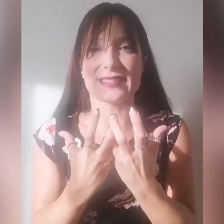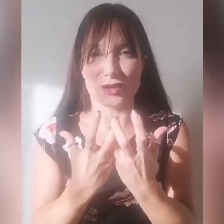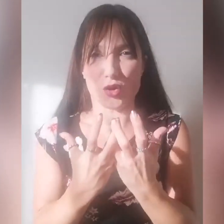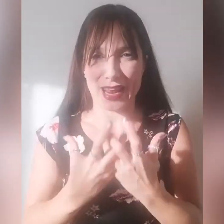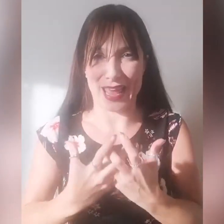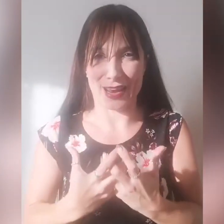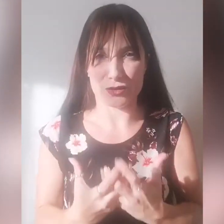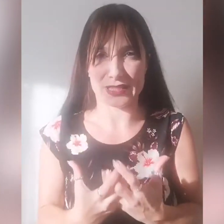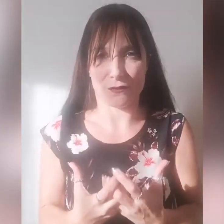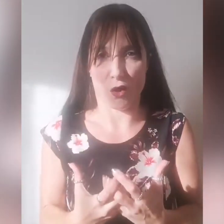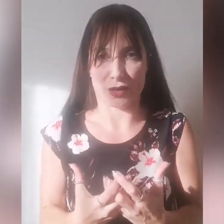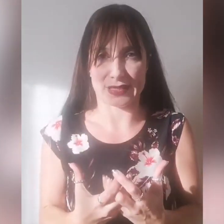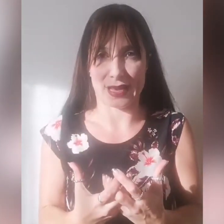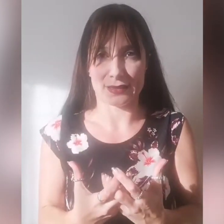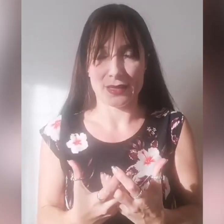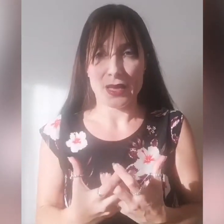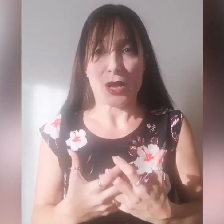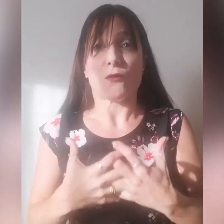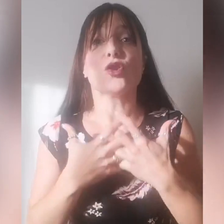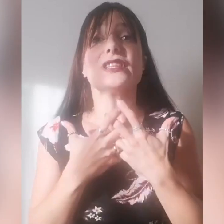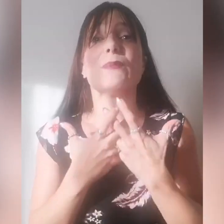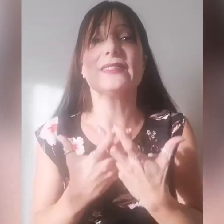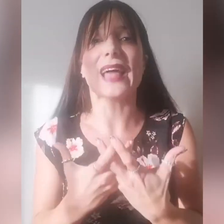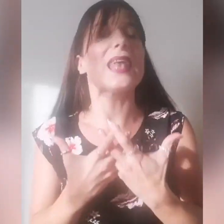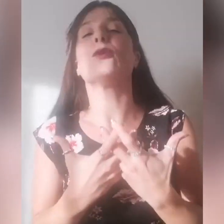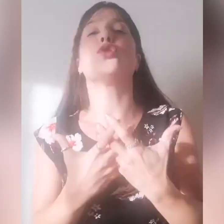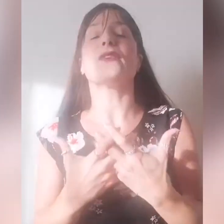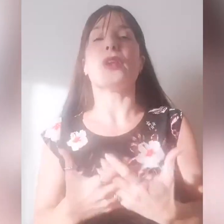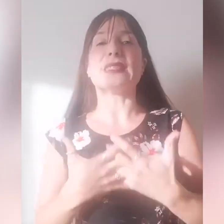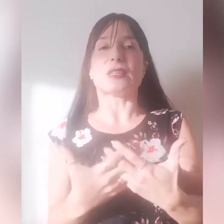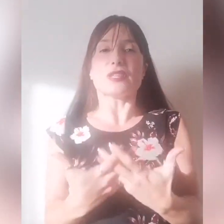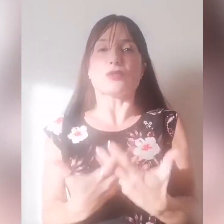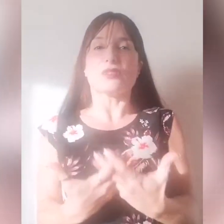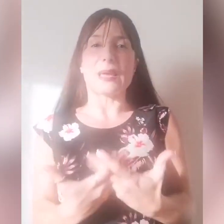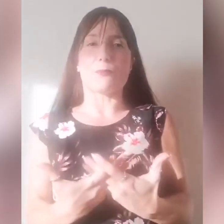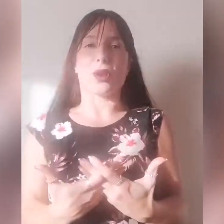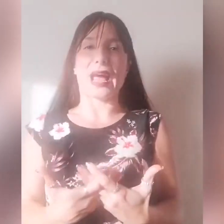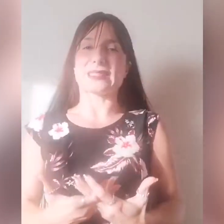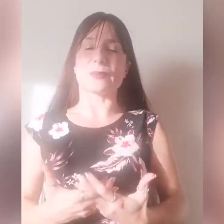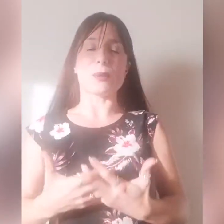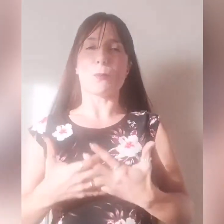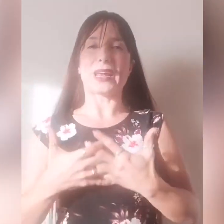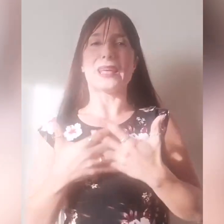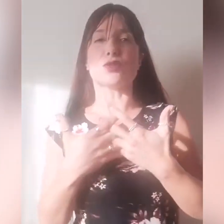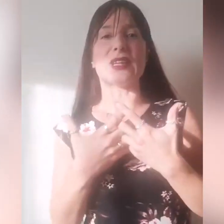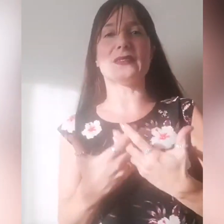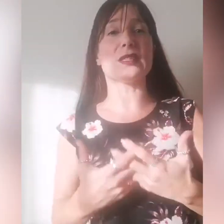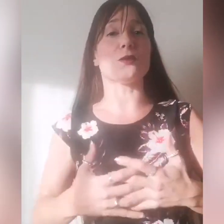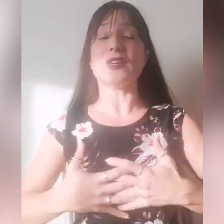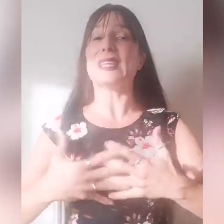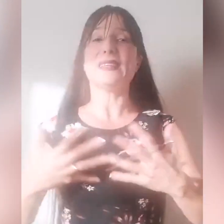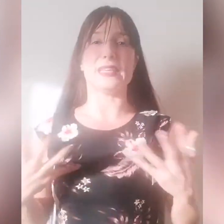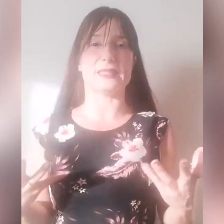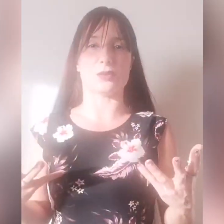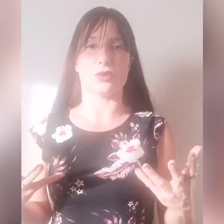Signore che è la nostra forza, fondamentale autorevolezza. In questo tempo ragazzi abbiamo parlato tantissimo, fin dall'inizio